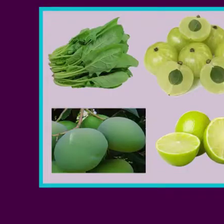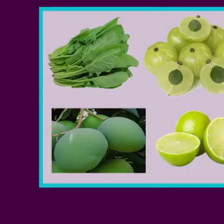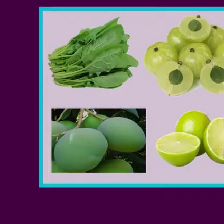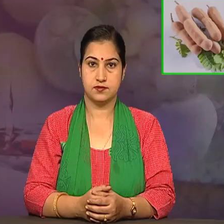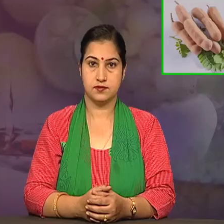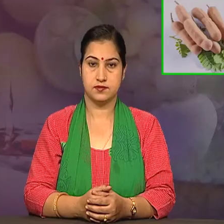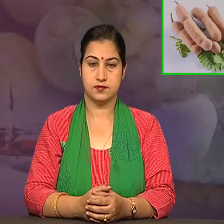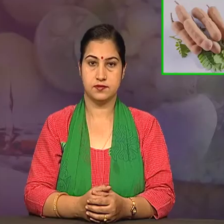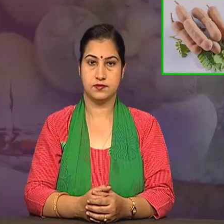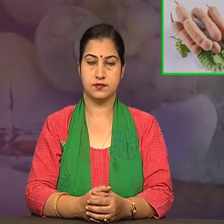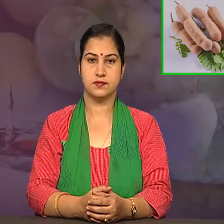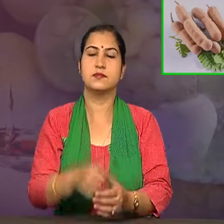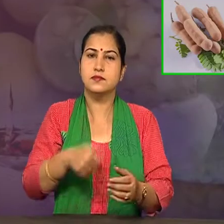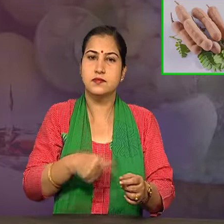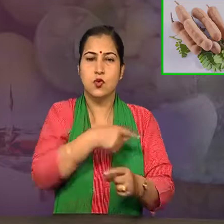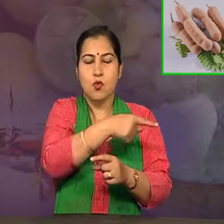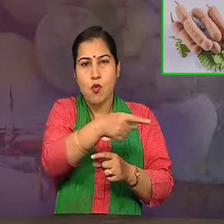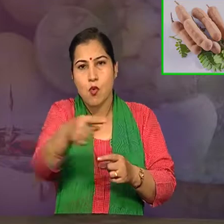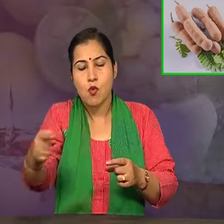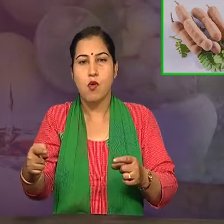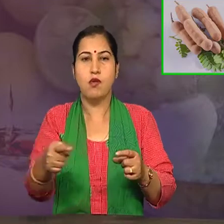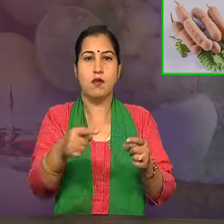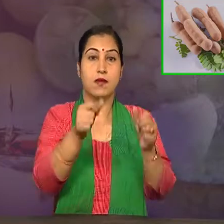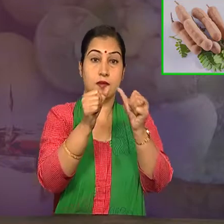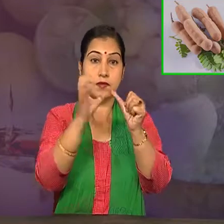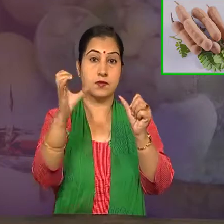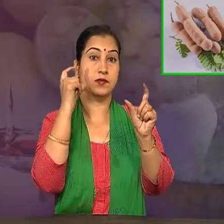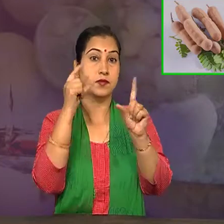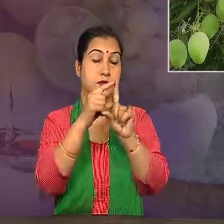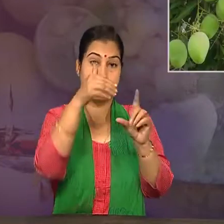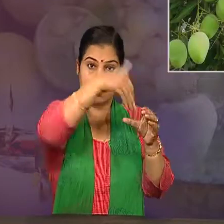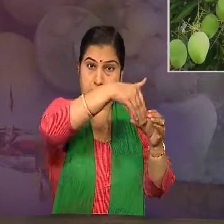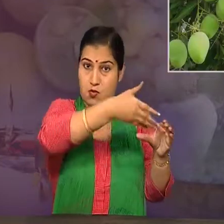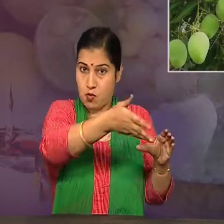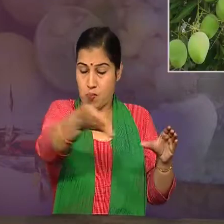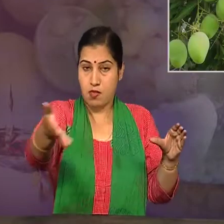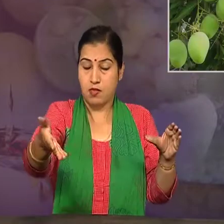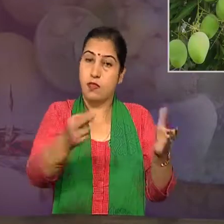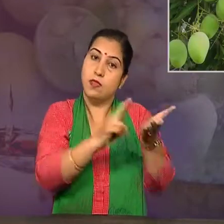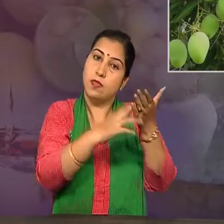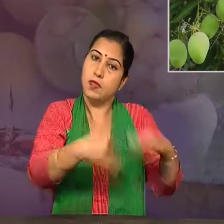ये बताए गए सभी अमल प्रकृति में पाया जाते हैं